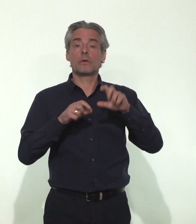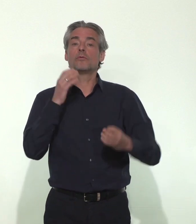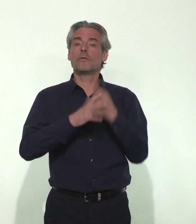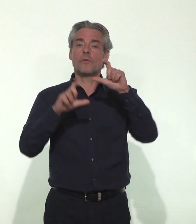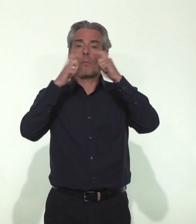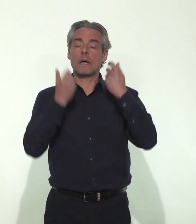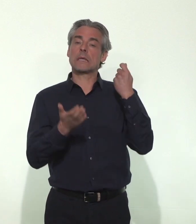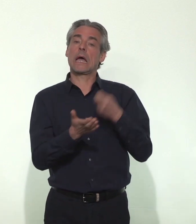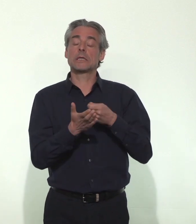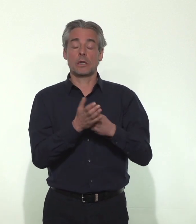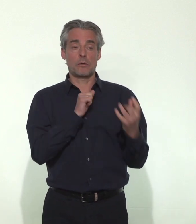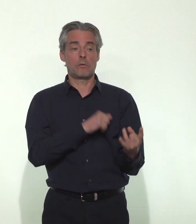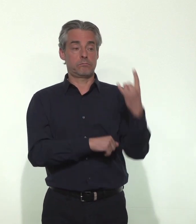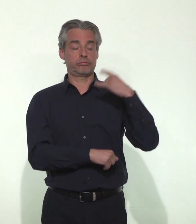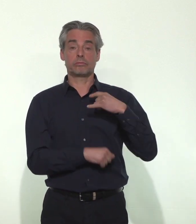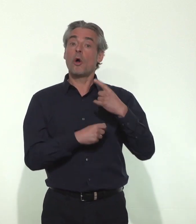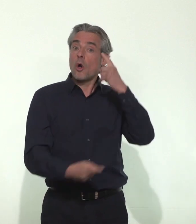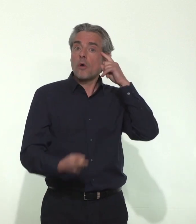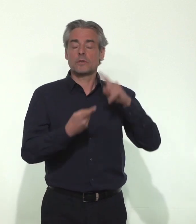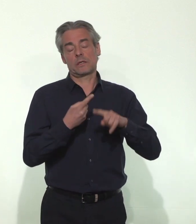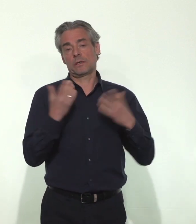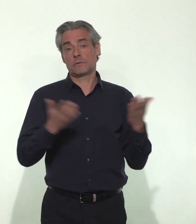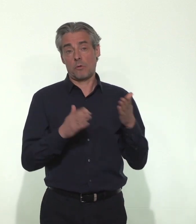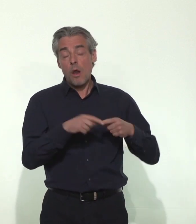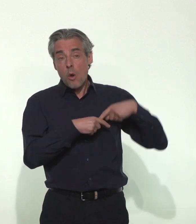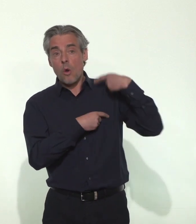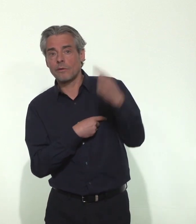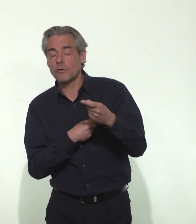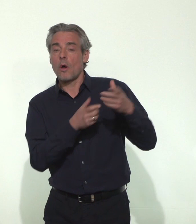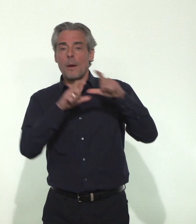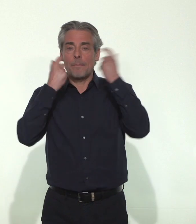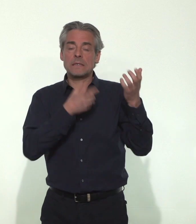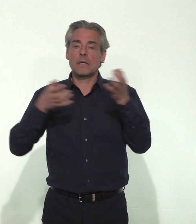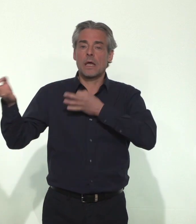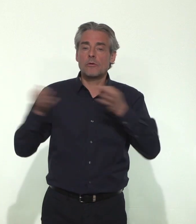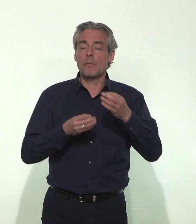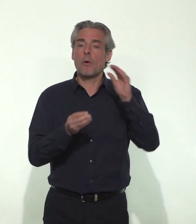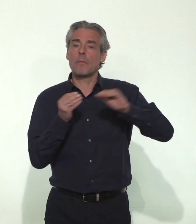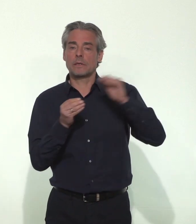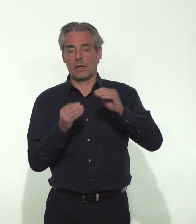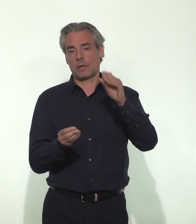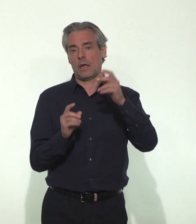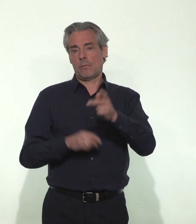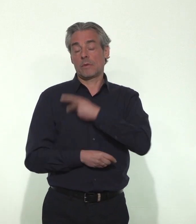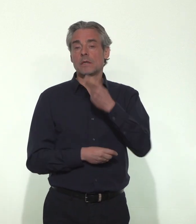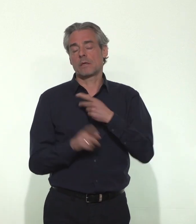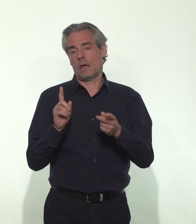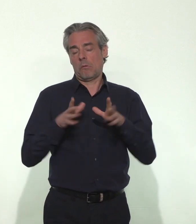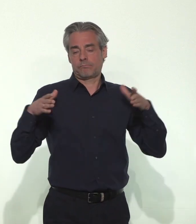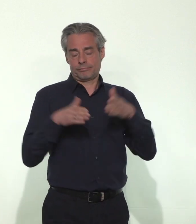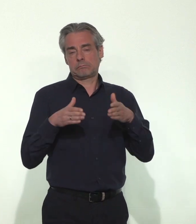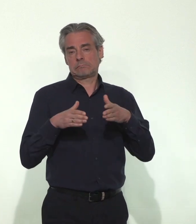masques. L'objectif est de pouvoir assurer sur le long terme l'approvisionnement en matériel médical, particulièrement pour les masques.